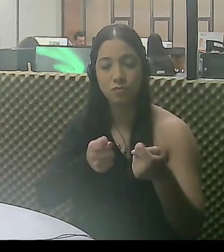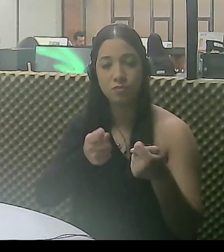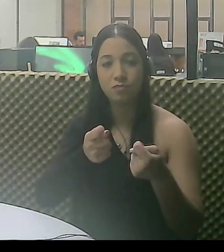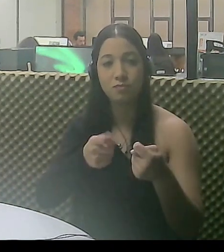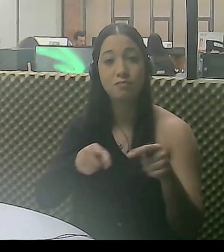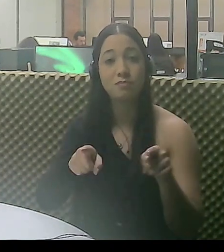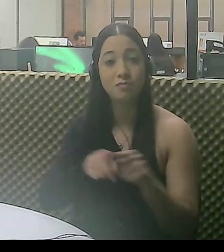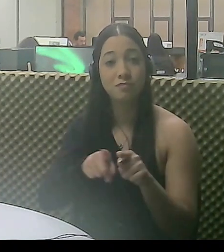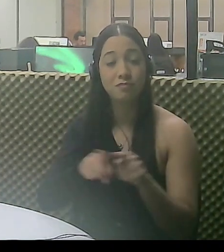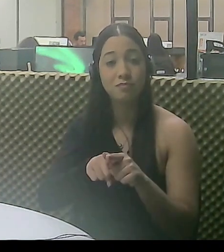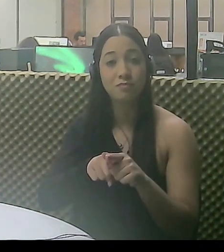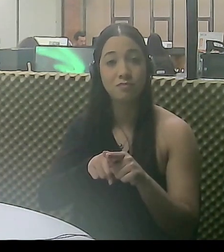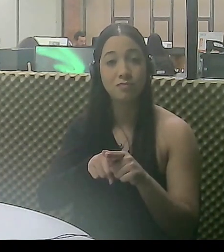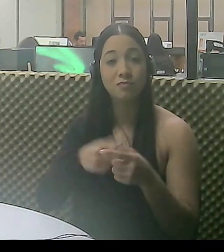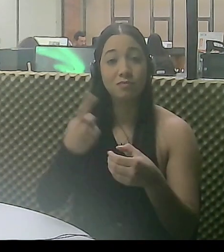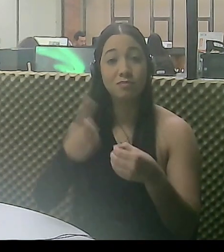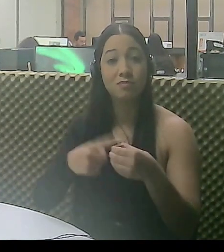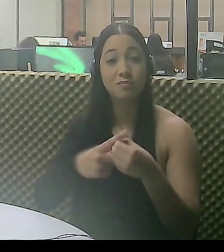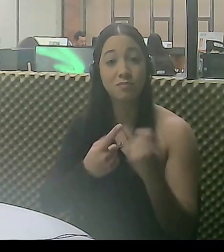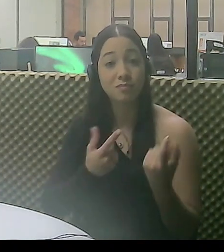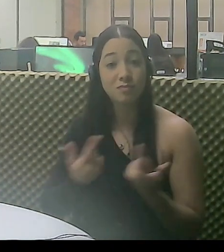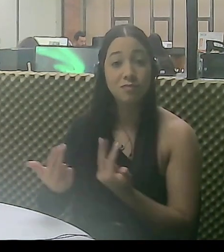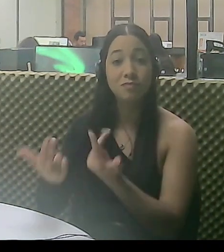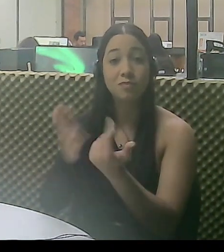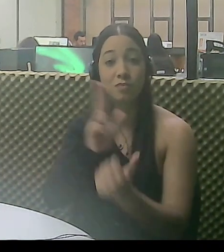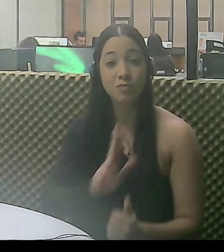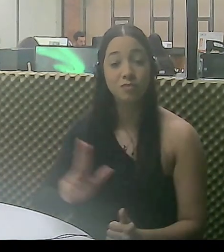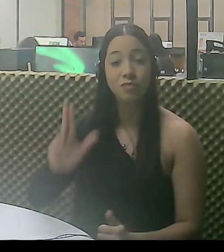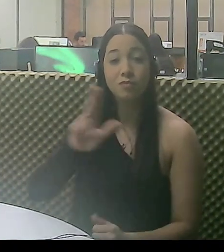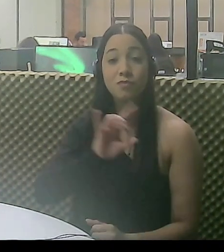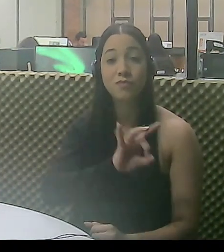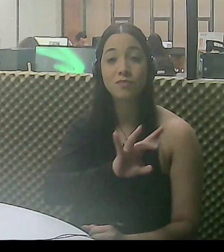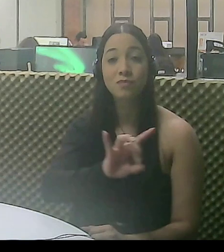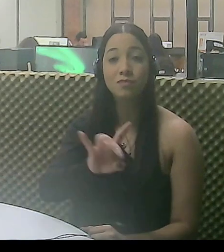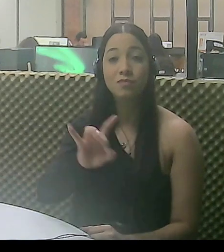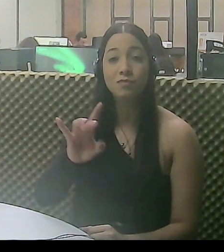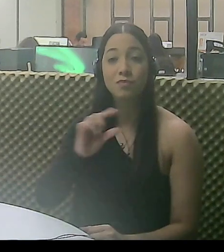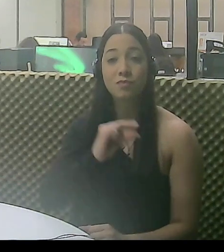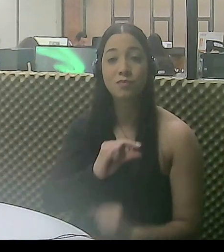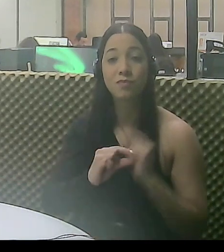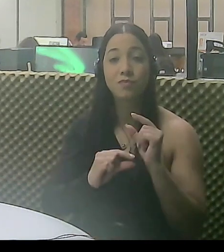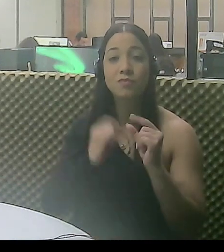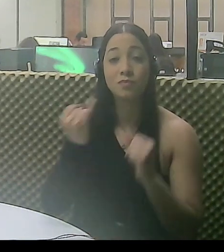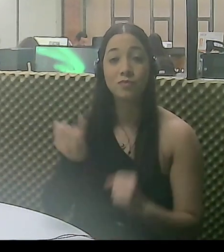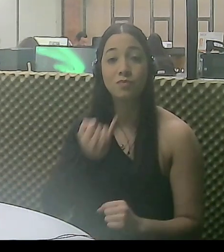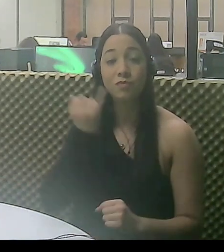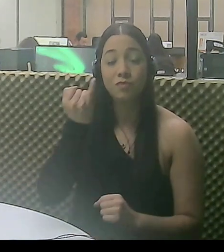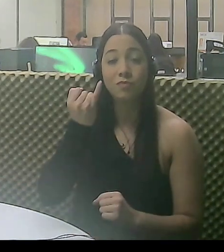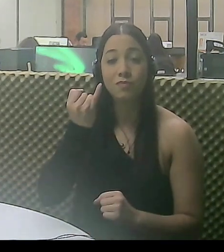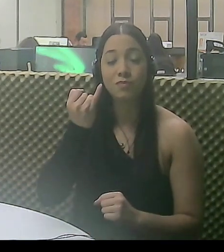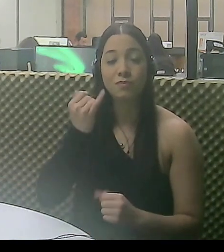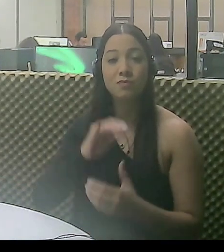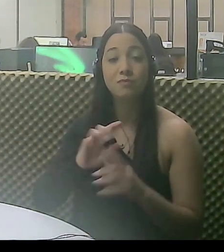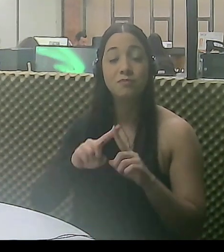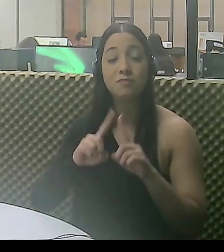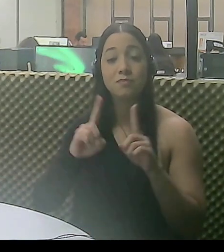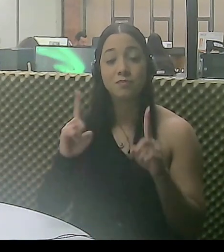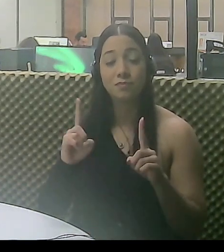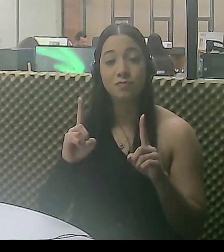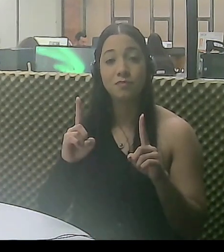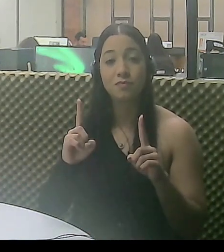a formação de uma cidade como essa. Cada grãozinho de areia é tão importante quanto o outro. Mas